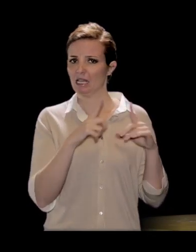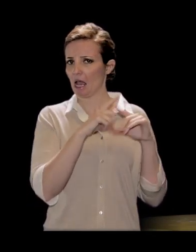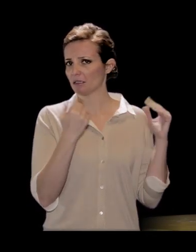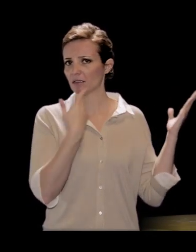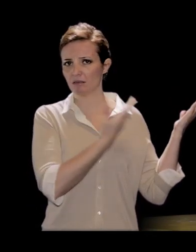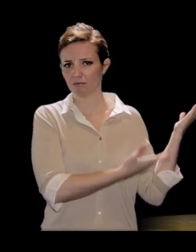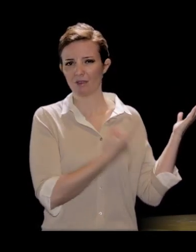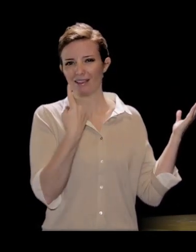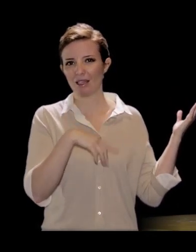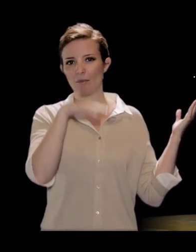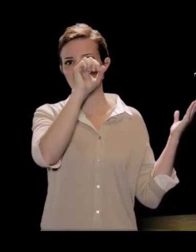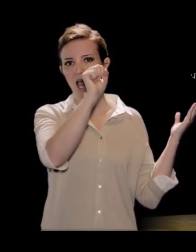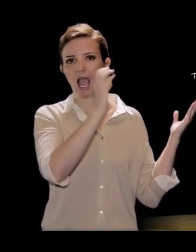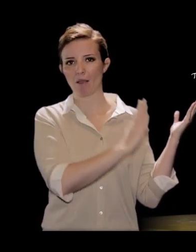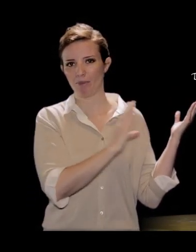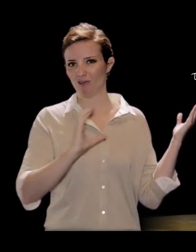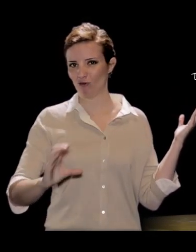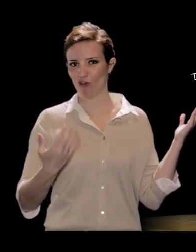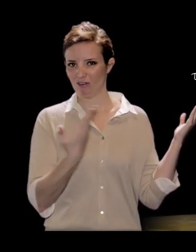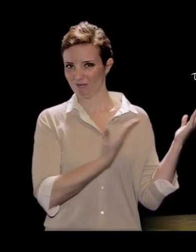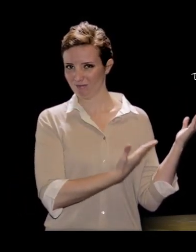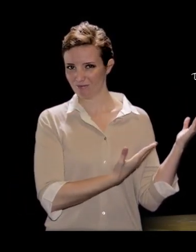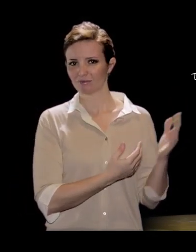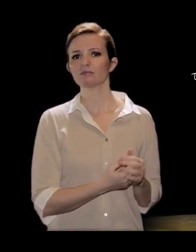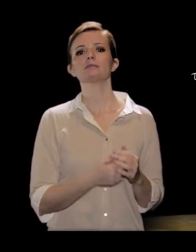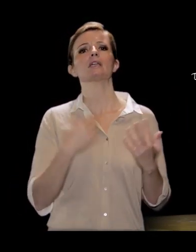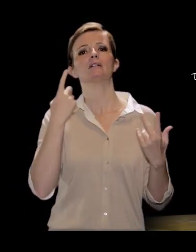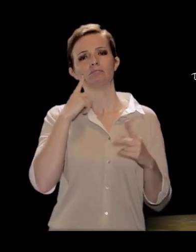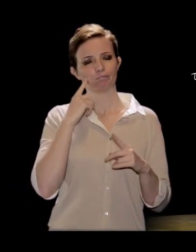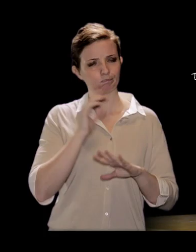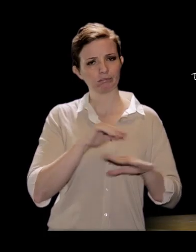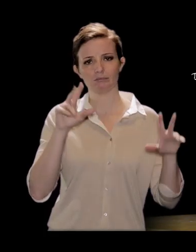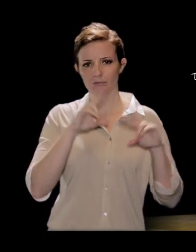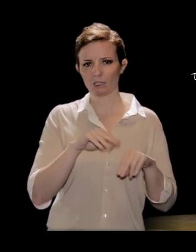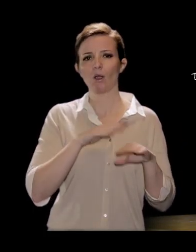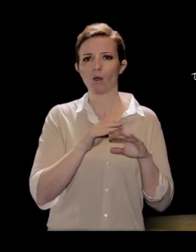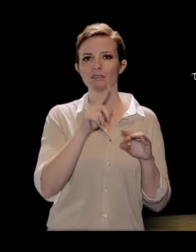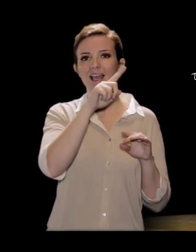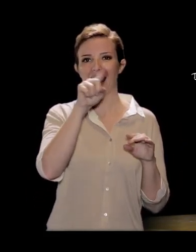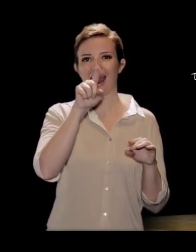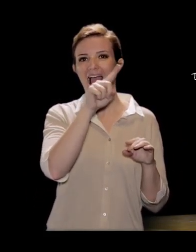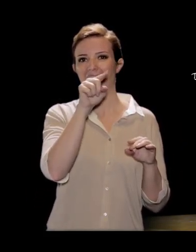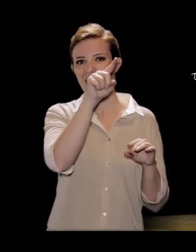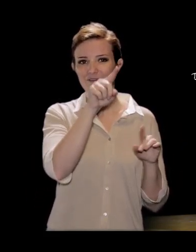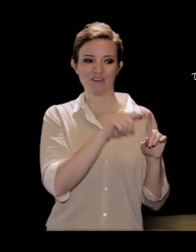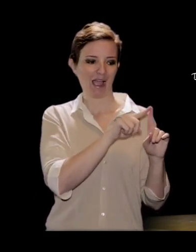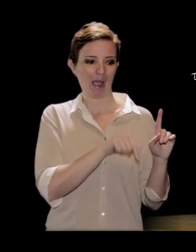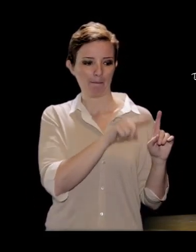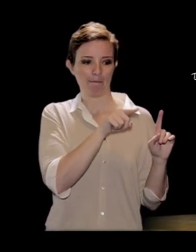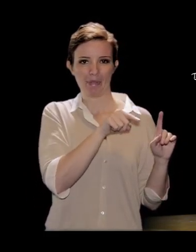prendiamo ABC, convenzionalmente utilizziamo sempre α, β e γ, come